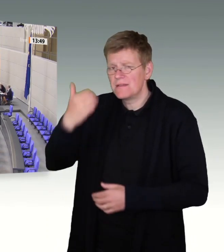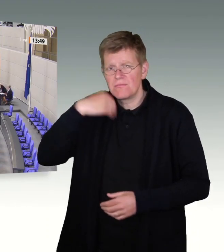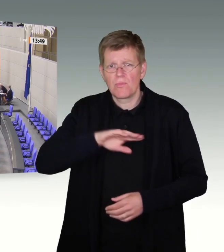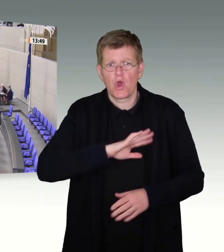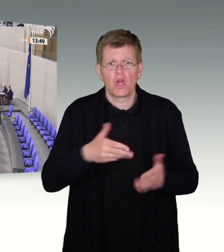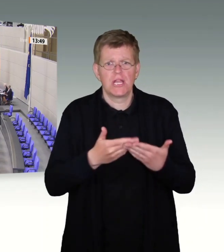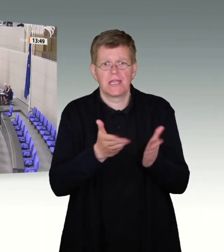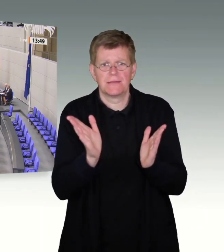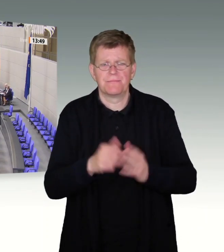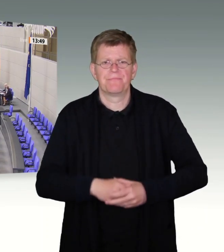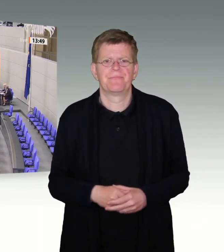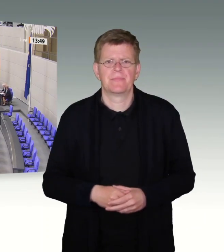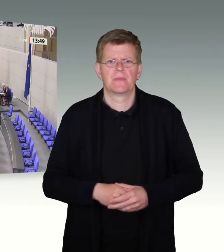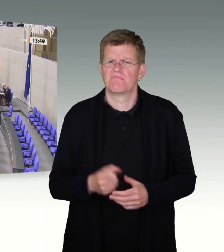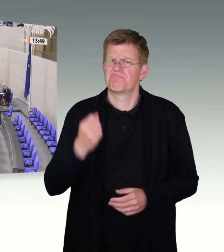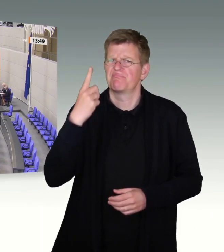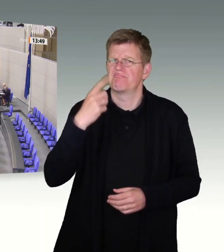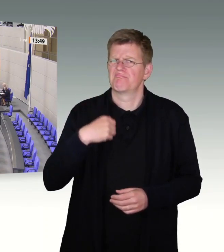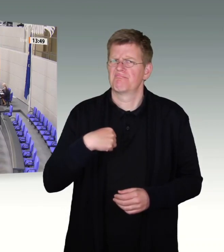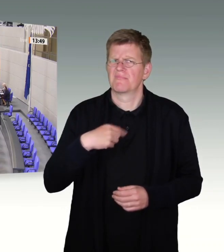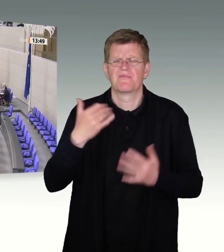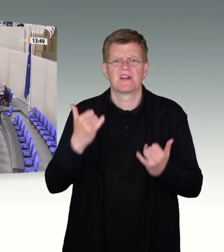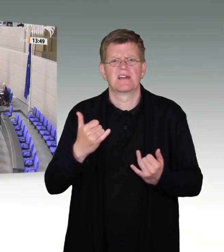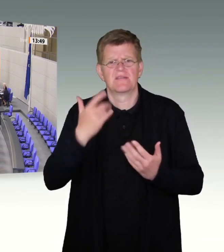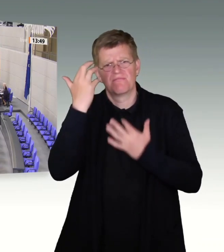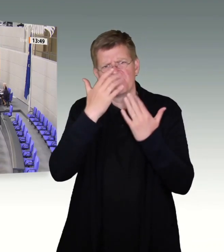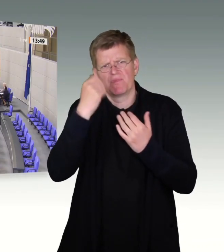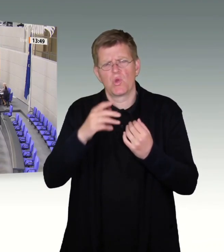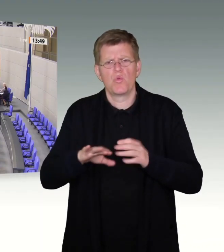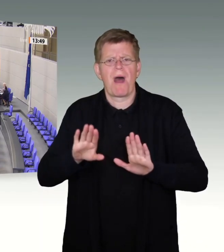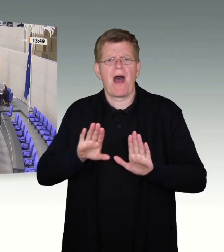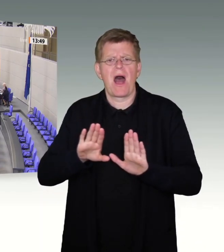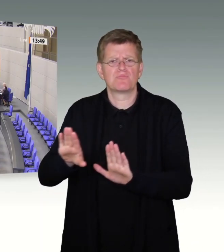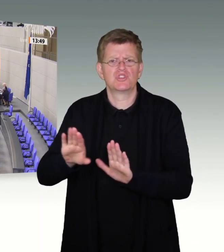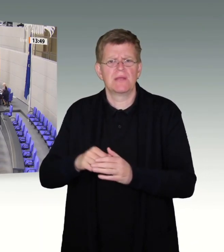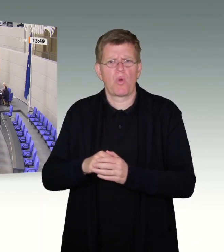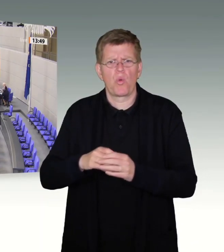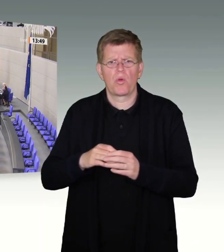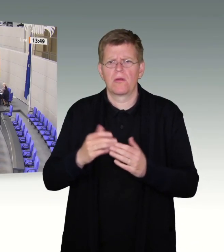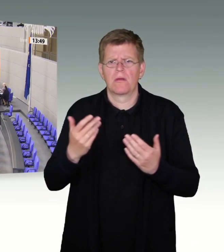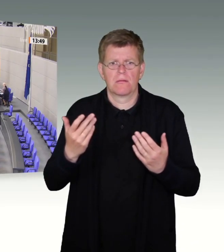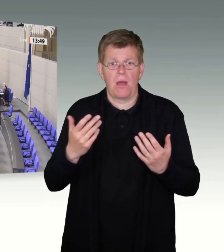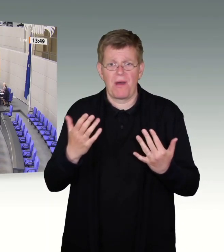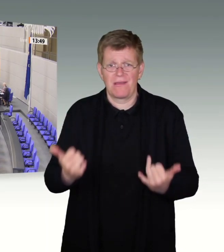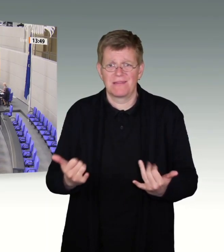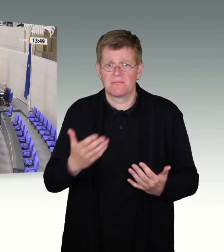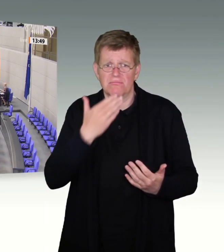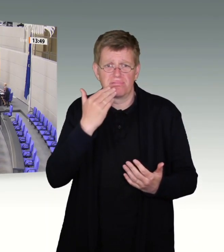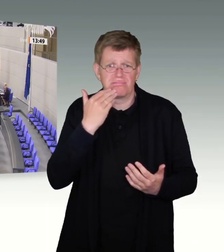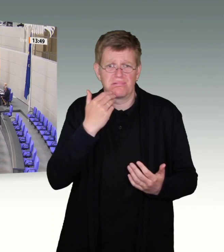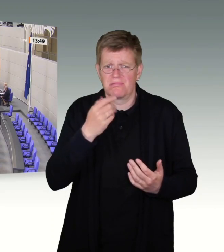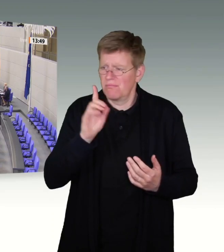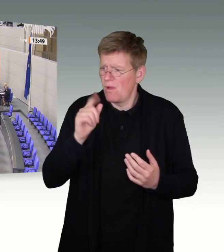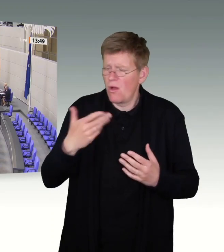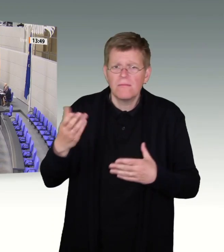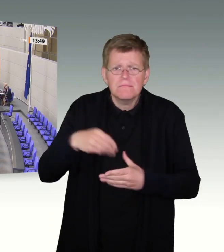Rede bisher in Rückführung gehört habe, außer an der meines geschätzten Kollegen Josef Oster. Herr Lindh, man hat gemerkt, der